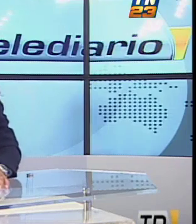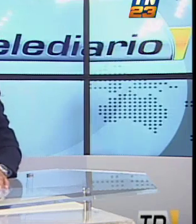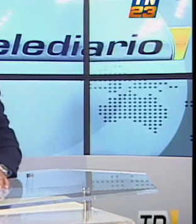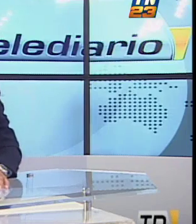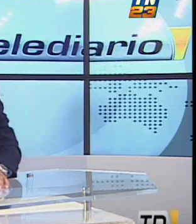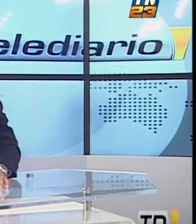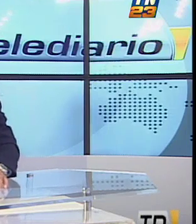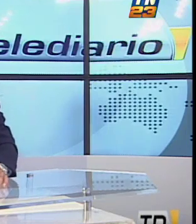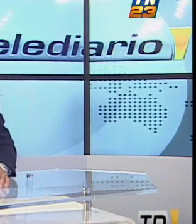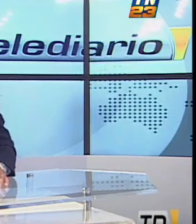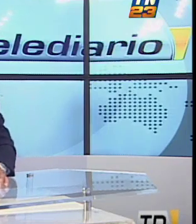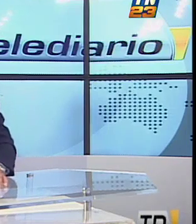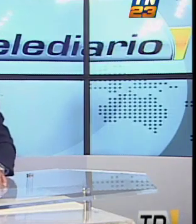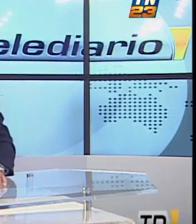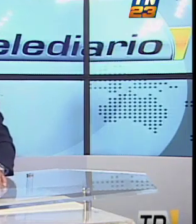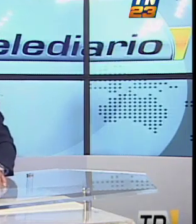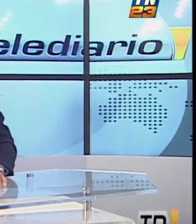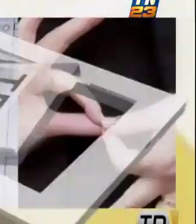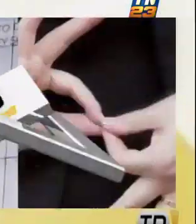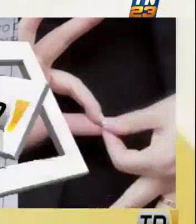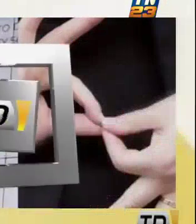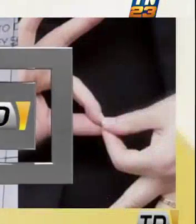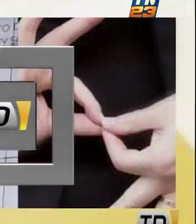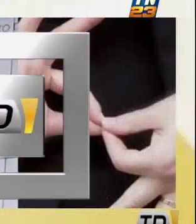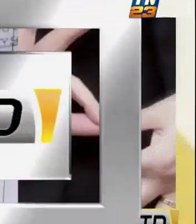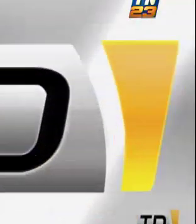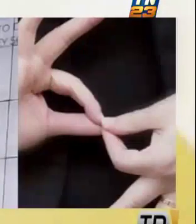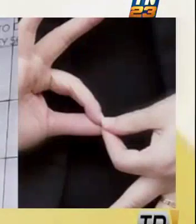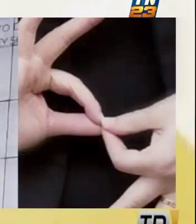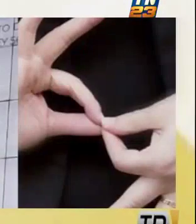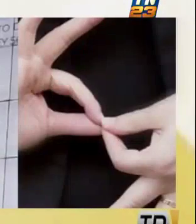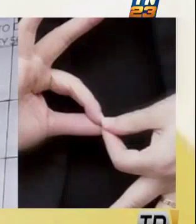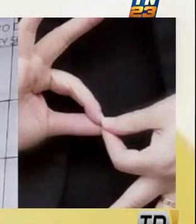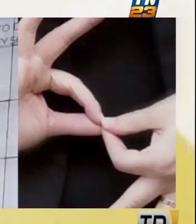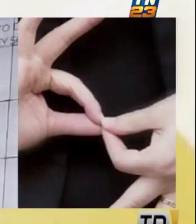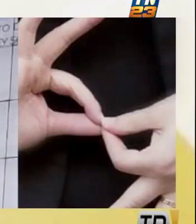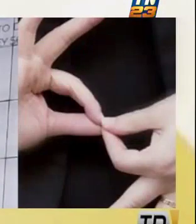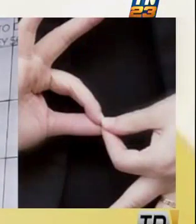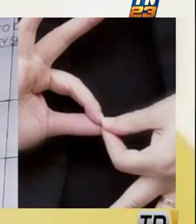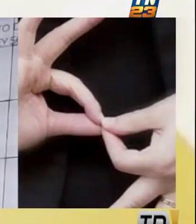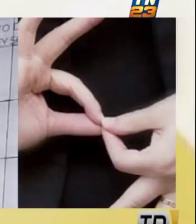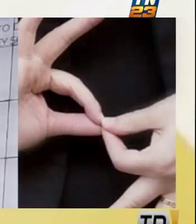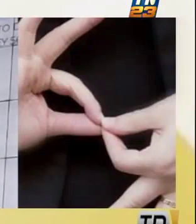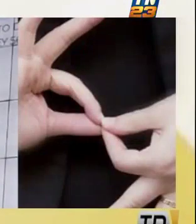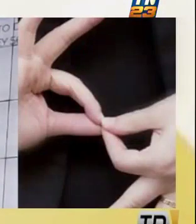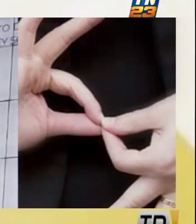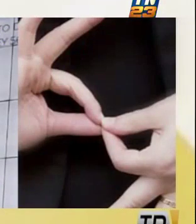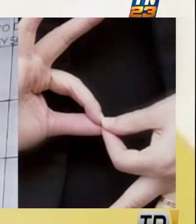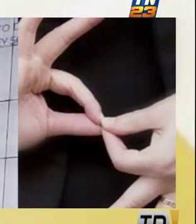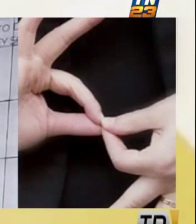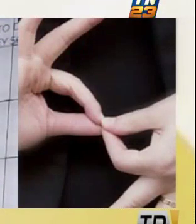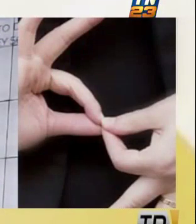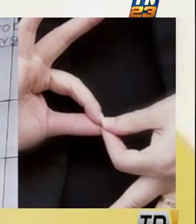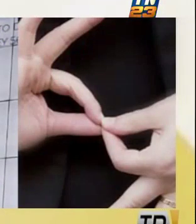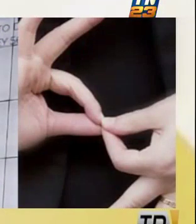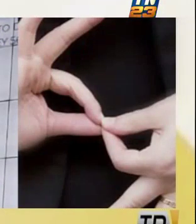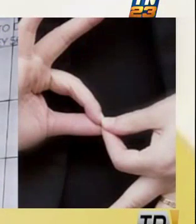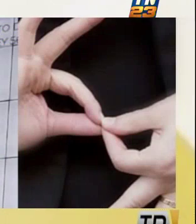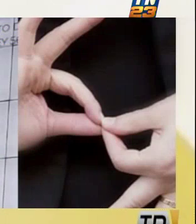comunicación, pero Daniel Collín nos tiene más información, él se encuentra con el vicepresidente de la República y nos tiene la información